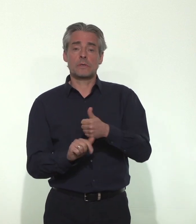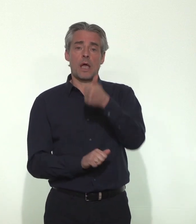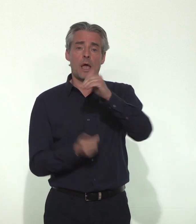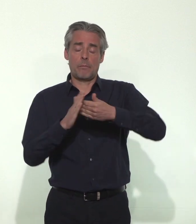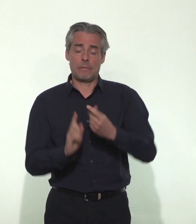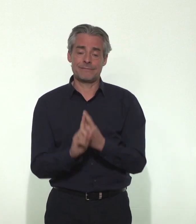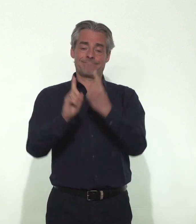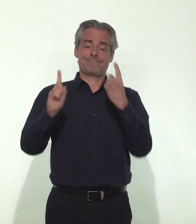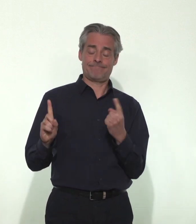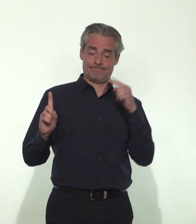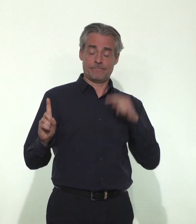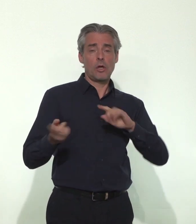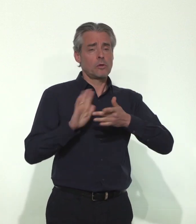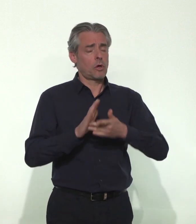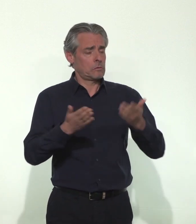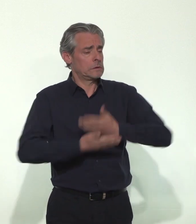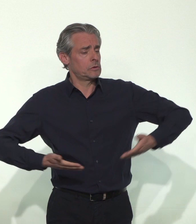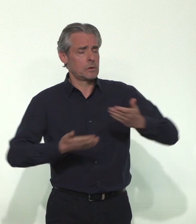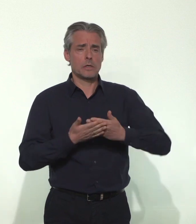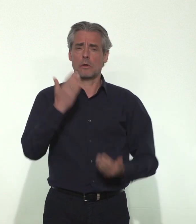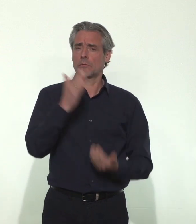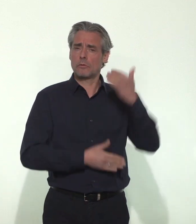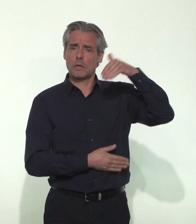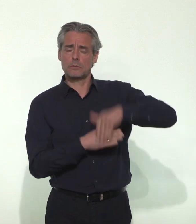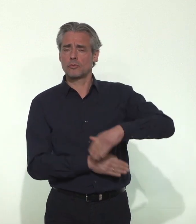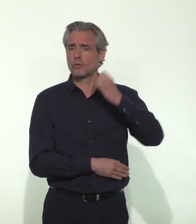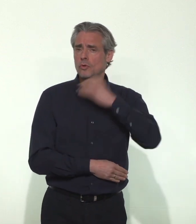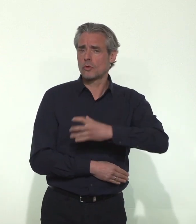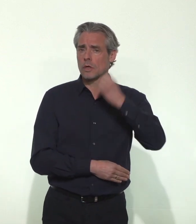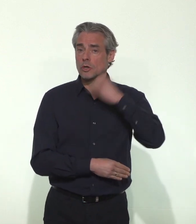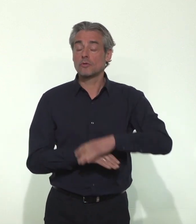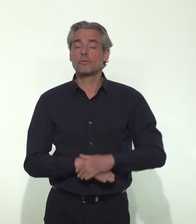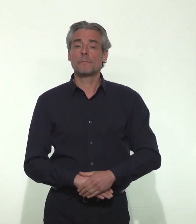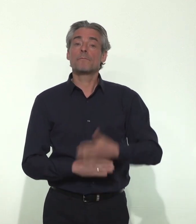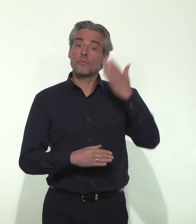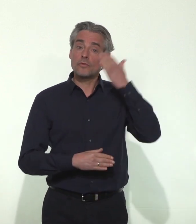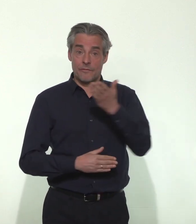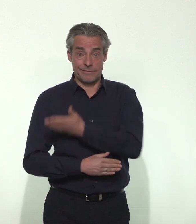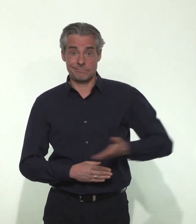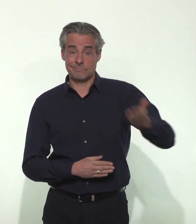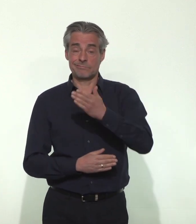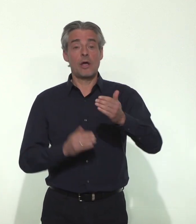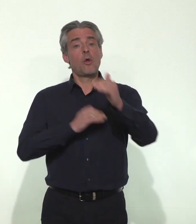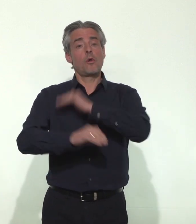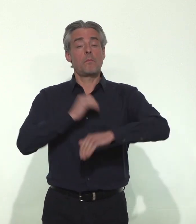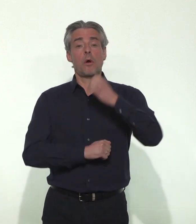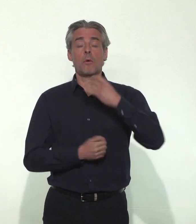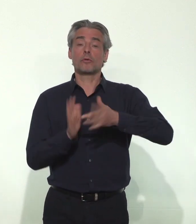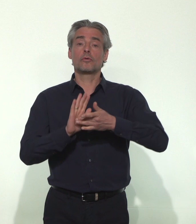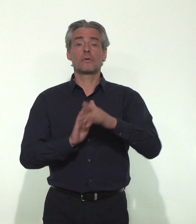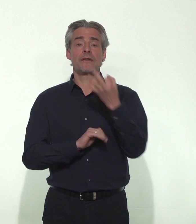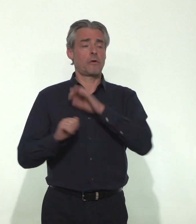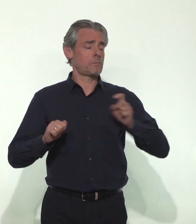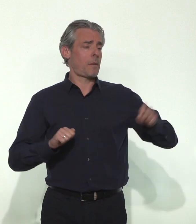mètre entre les personnes dans toutes nos activités du quotidien. Vous le savez, le plan blanc est activé partout en